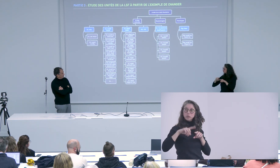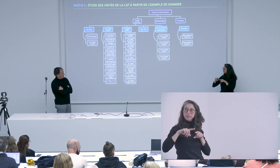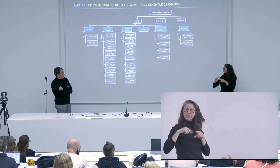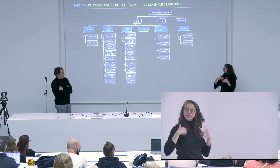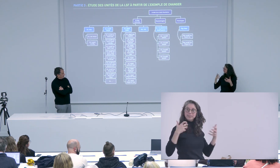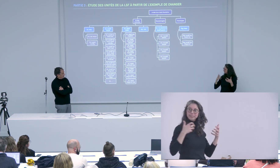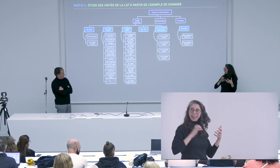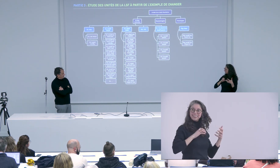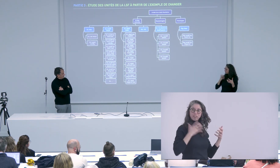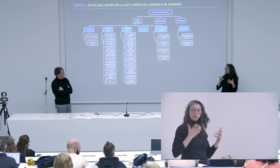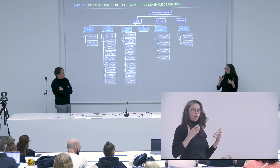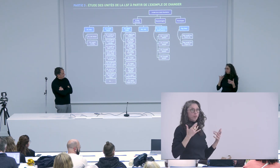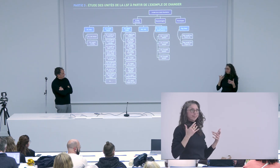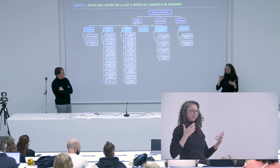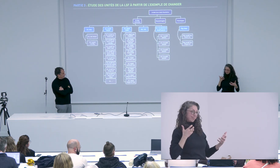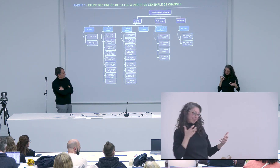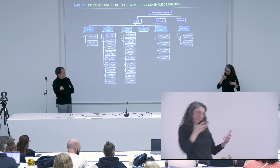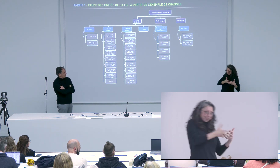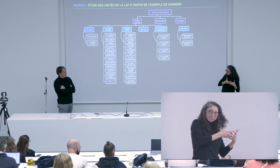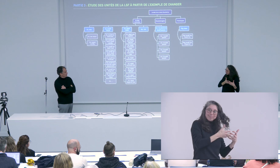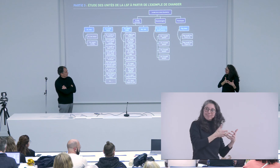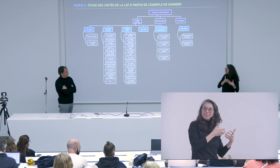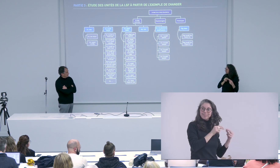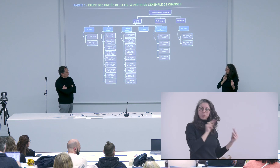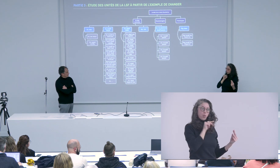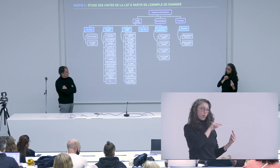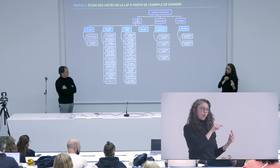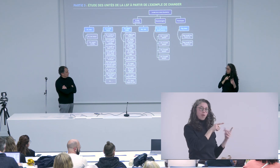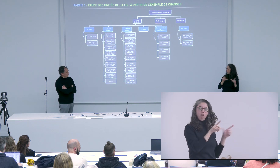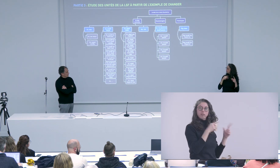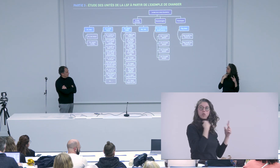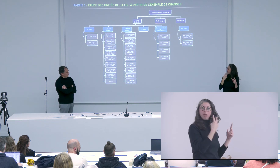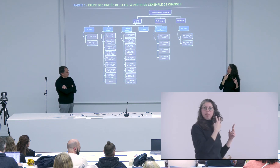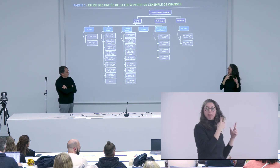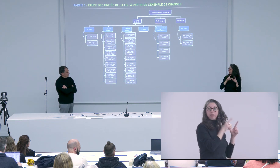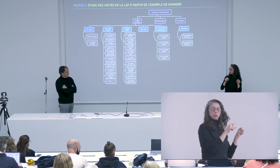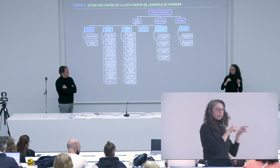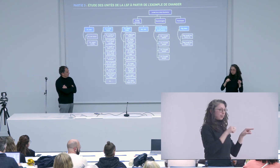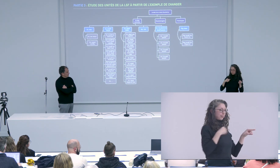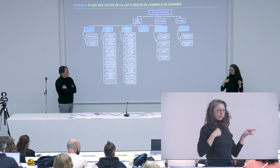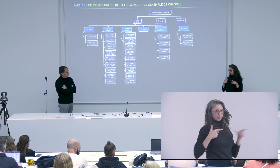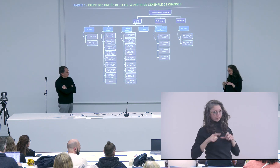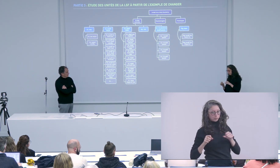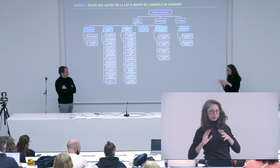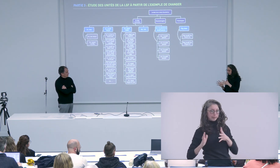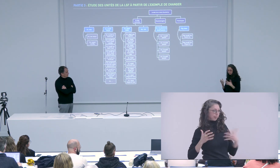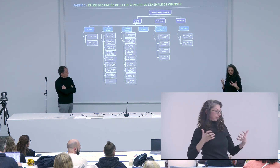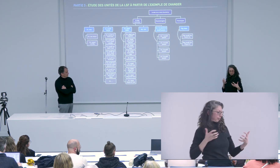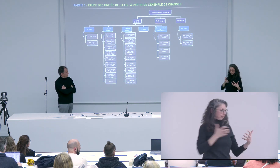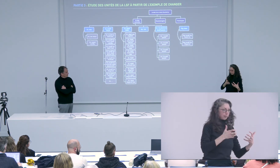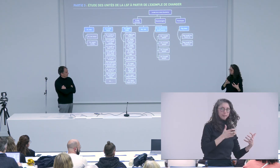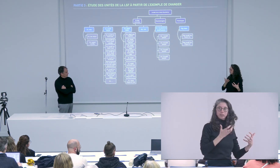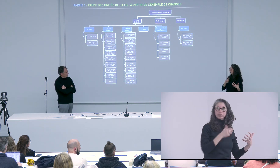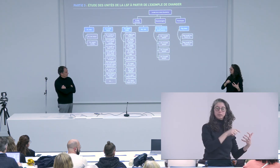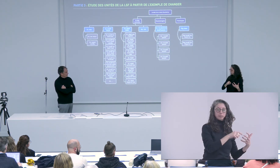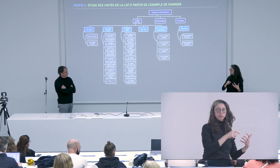et pour moi les pointages c'est autre chose donc j'ai essayé d'établir un pont entre ce modèle des langues